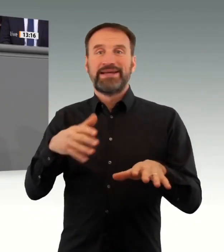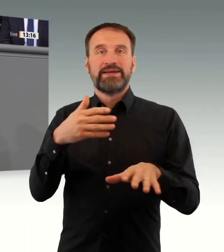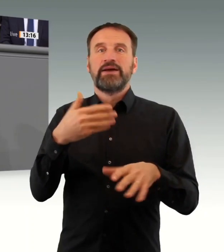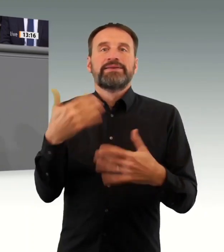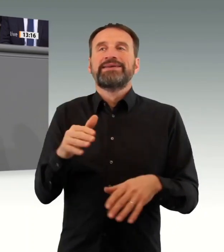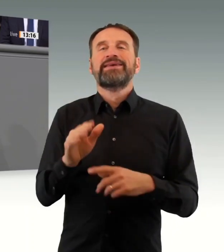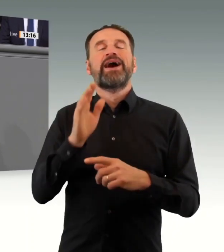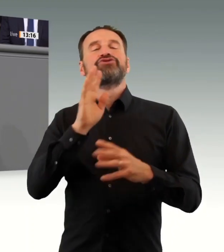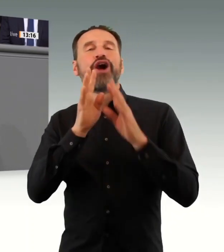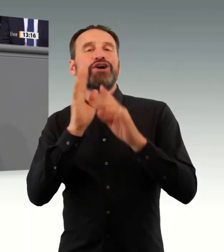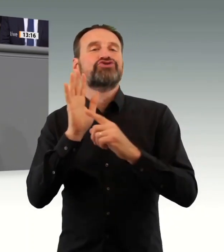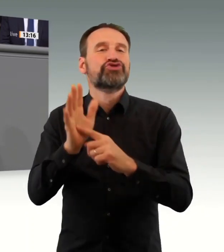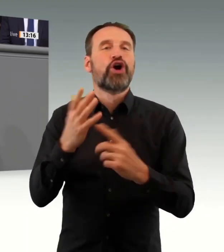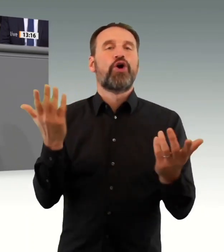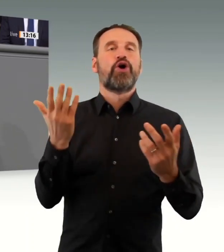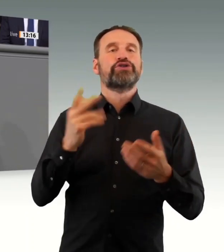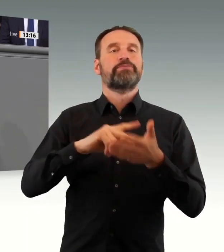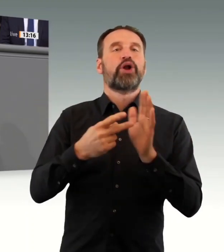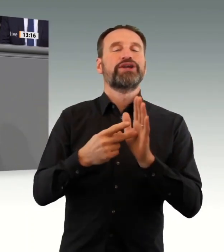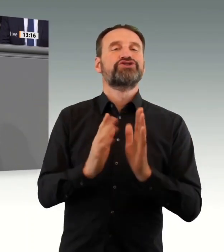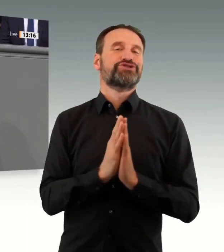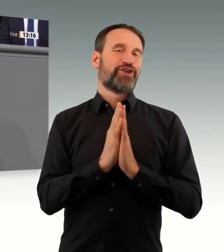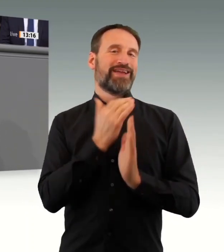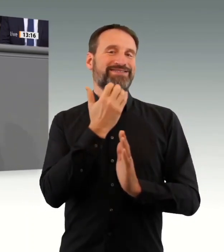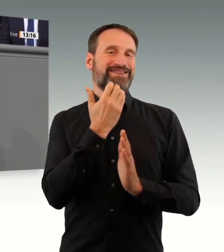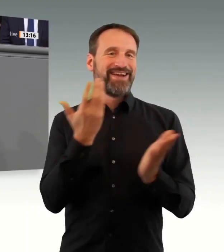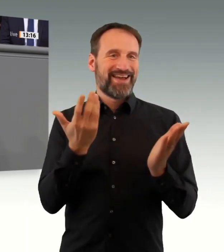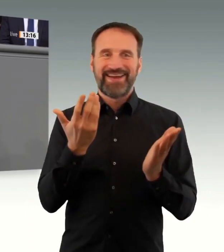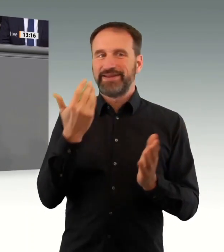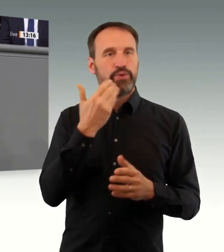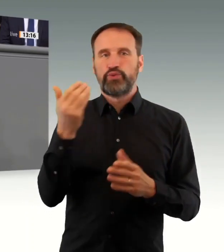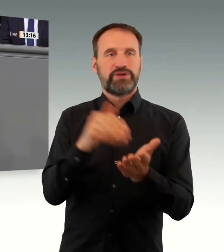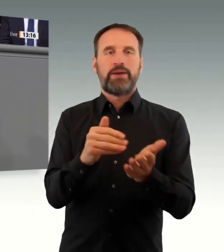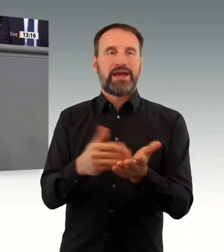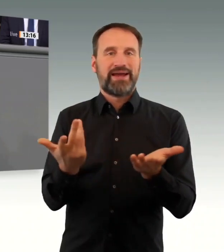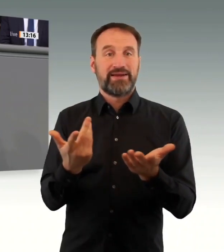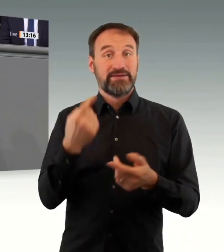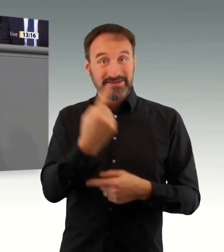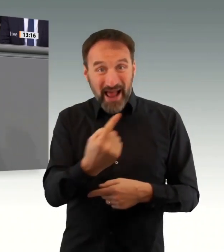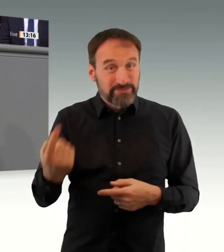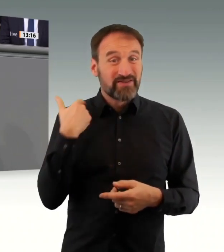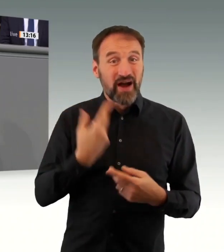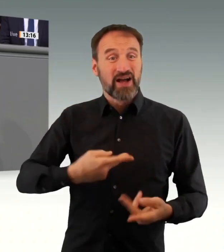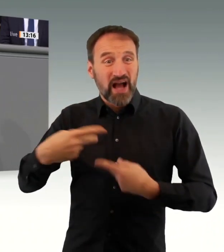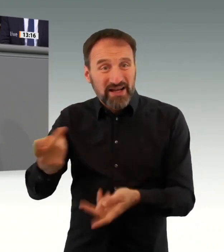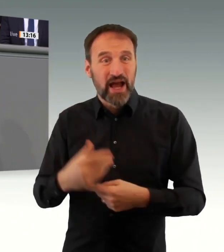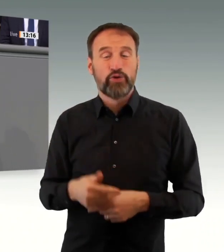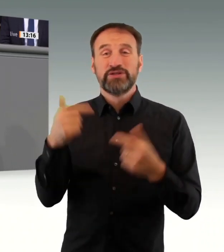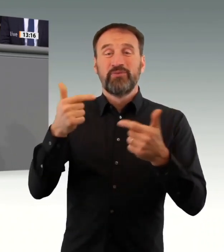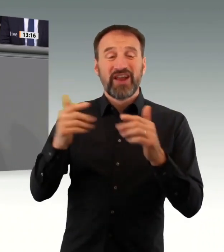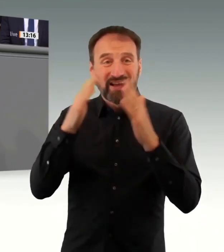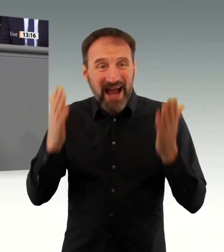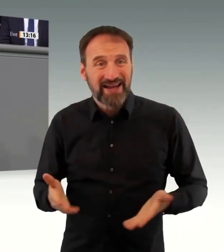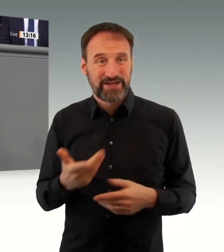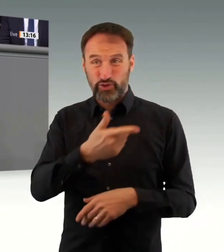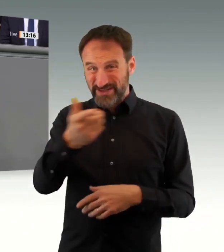Artikel wird verletzt, wenn der konkrete Mensch zum Objekt zu einem bloßen Mittel zur vertretbaren Größe herabgewürdigt wird. Ich